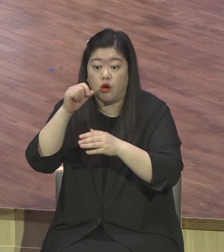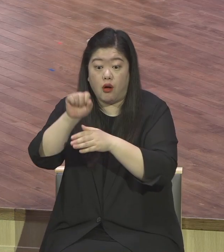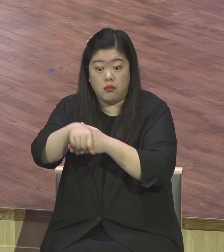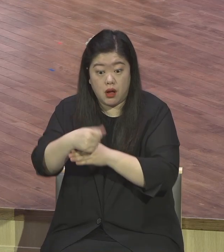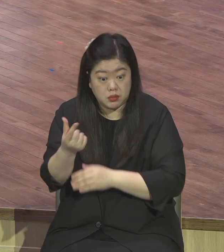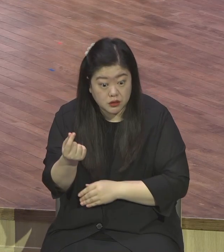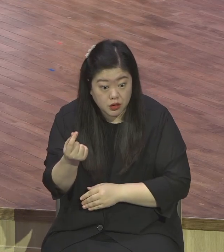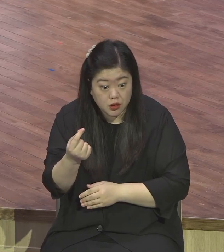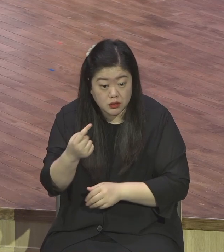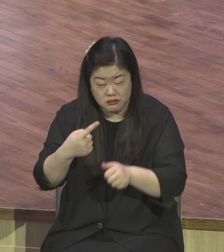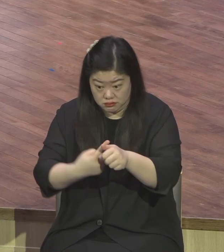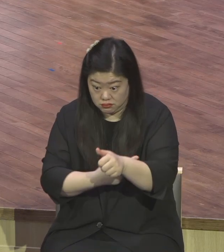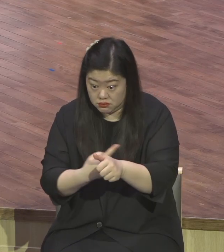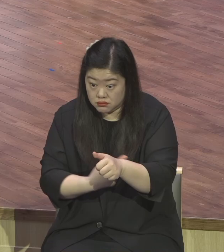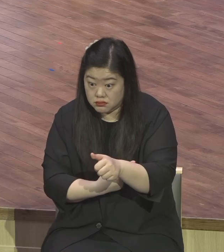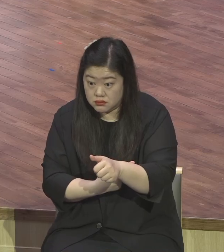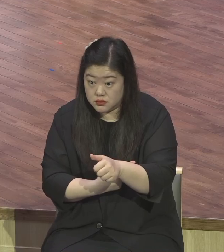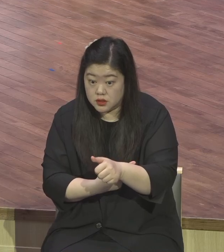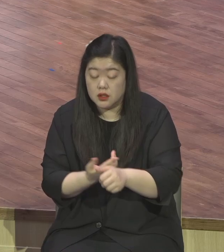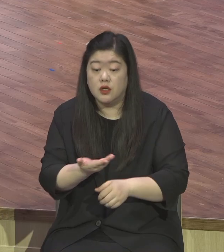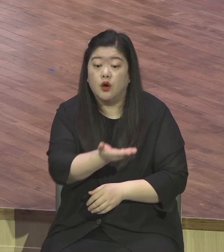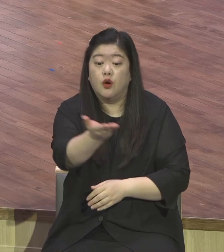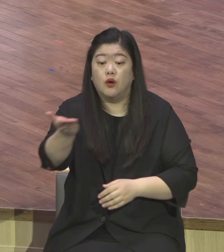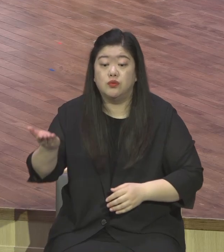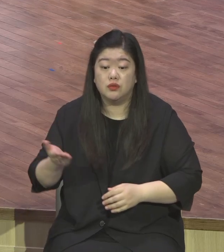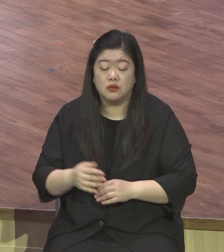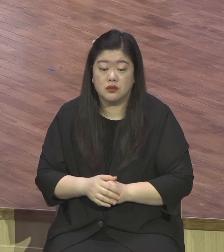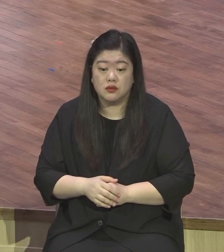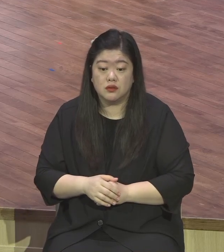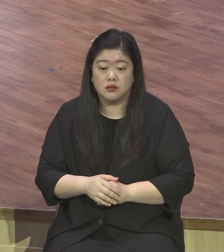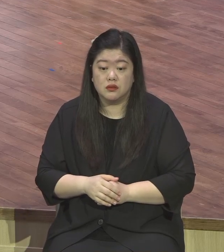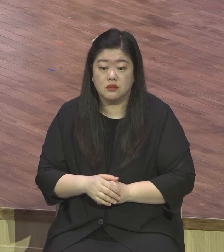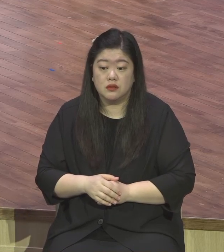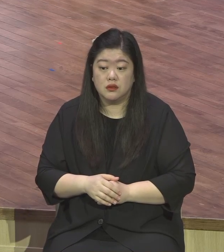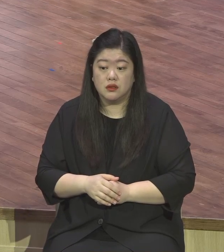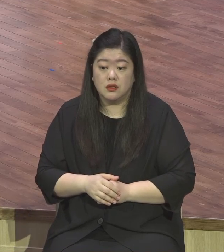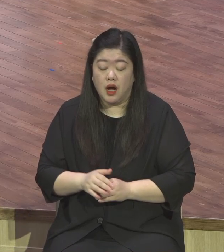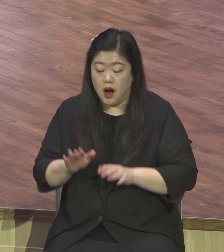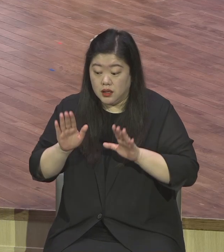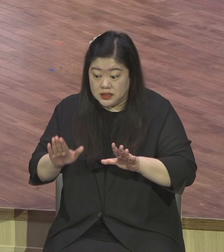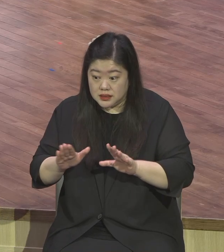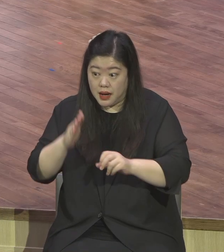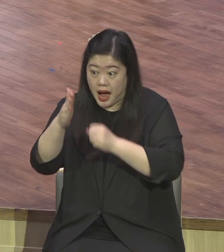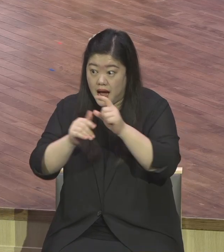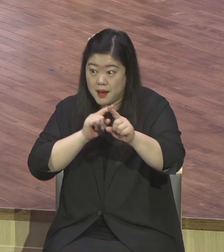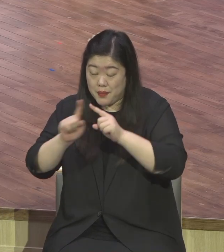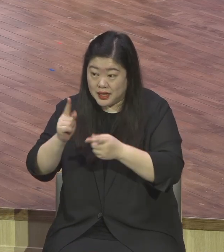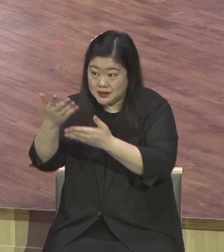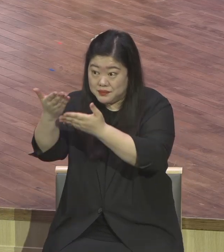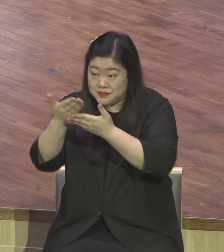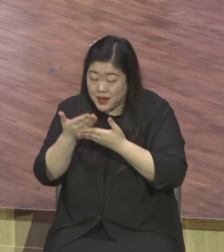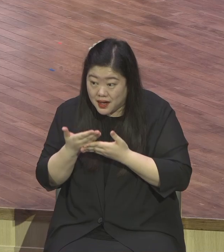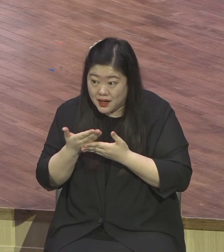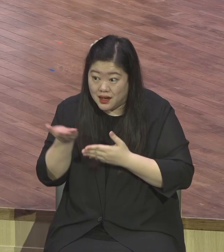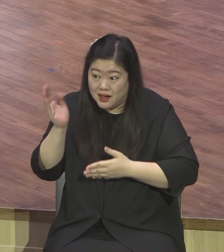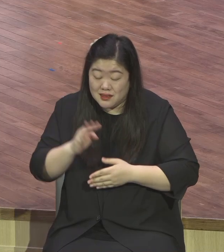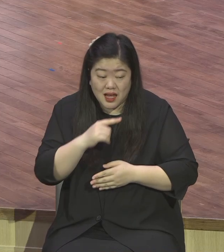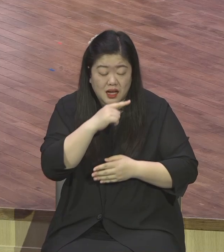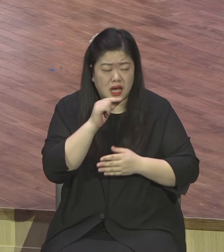왜 열매가 없냐 은혜를 못 받거든 자라질 못하거든 풍성히 살 못하니까 다른